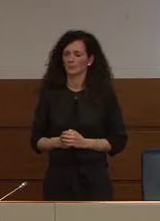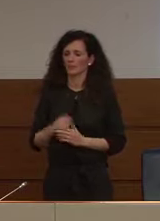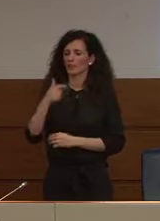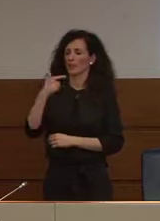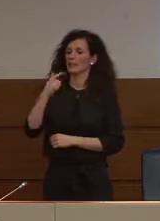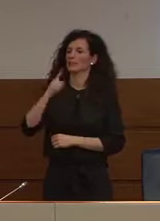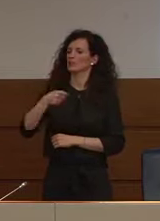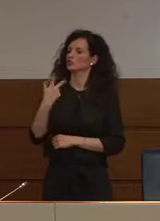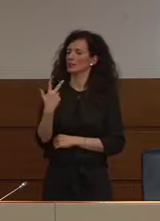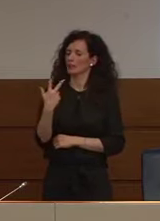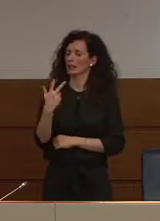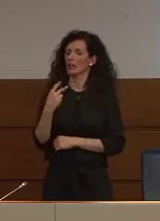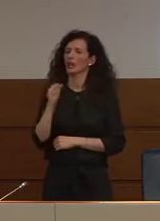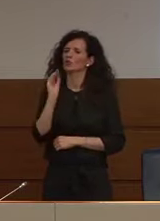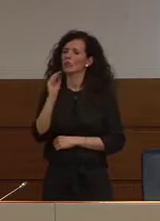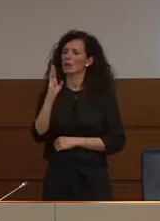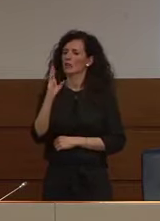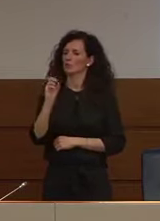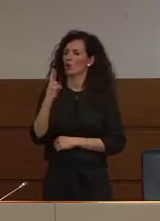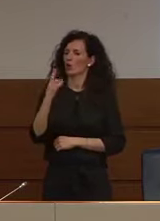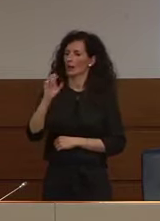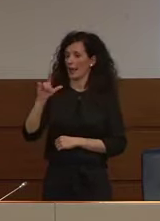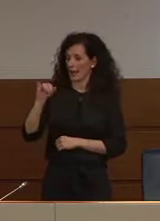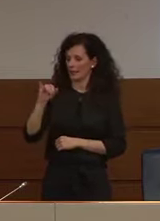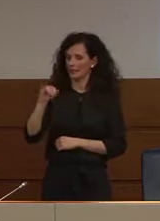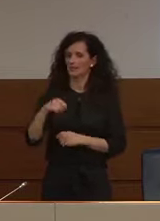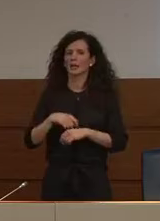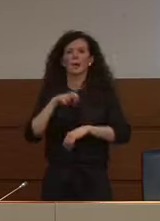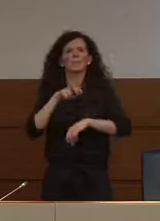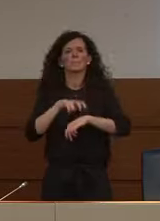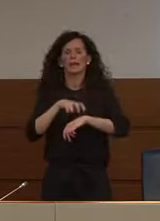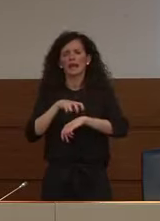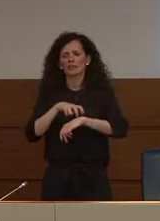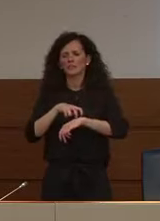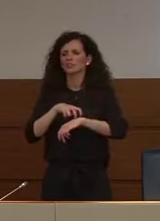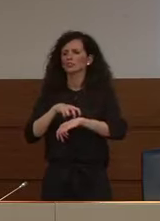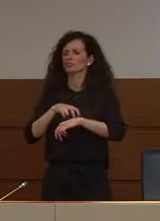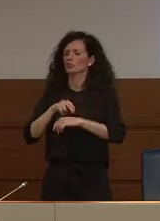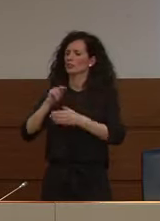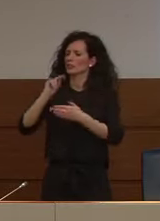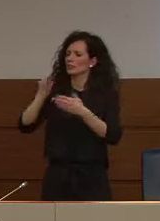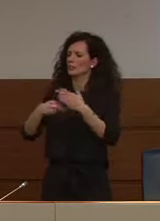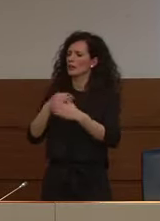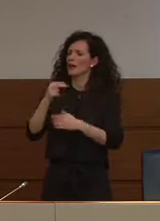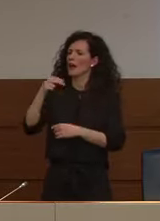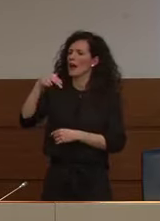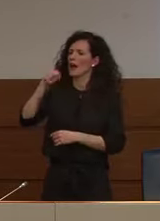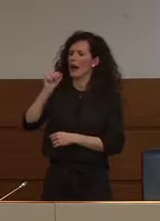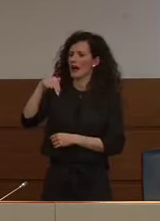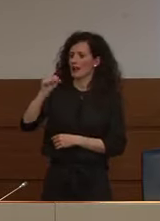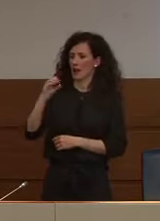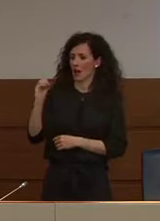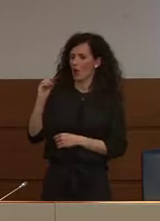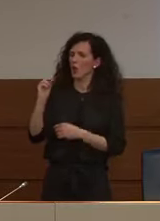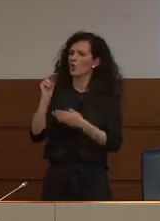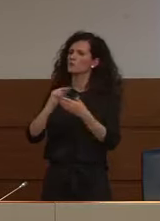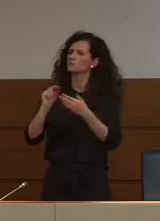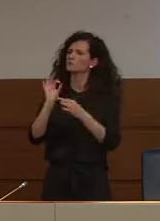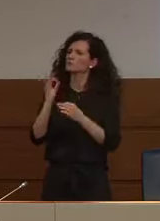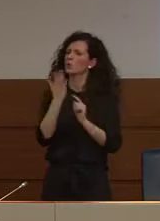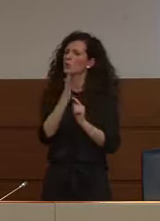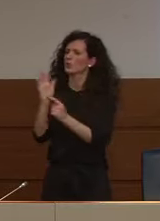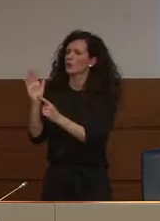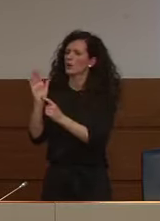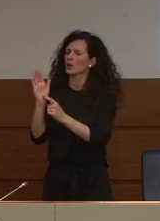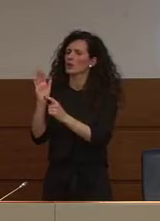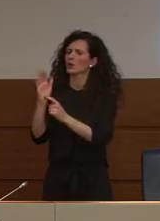del tg3 per borrelli i medici iscritti alla nao hanno presentato degli esposti nelle procure perché